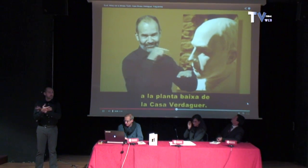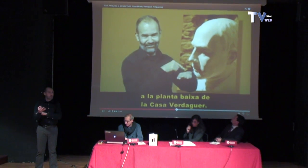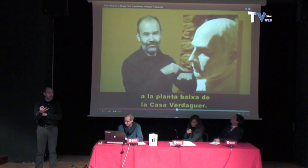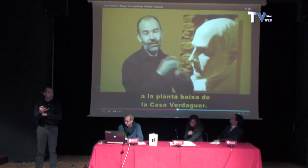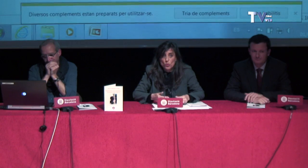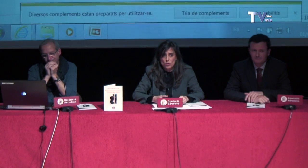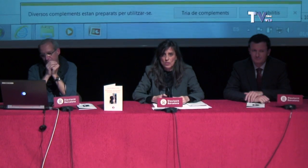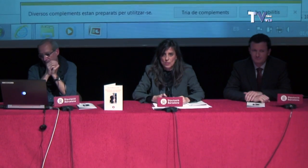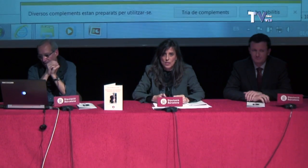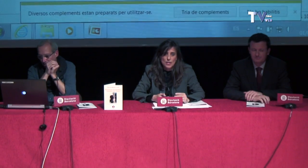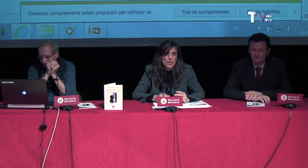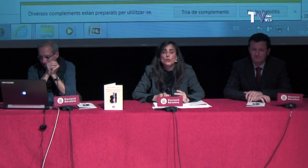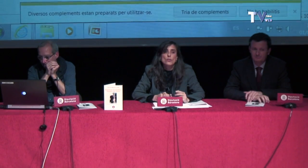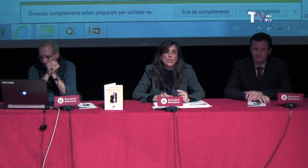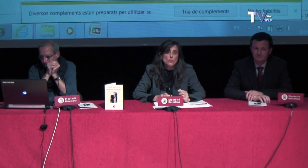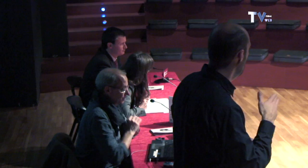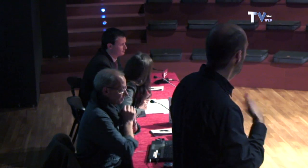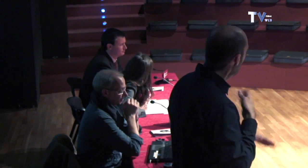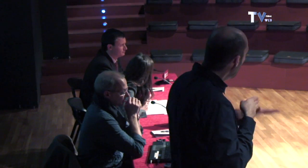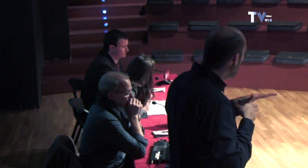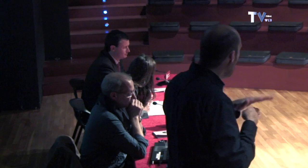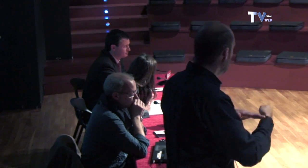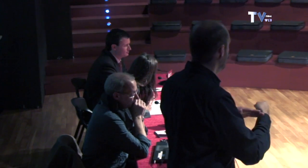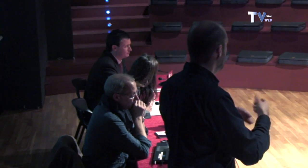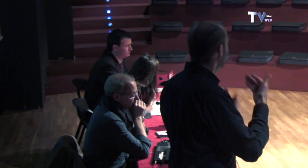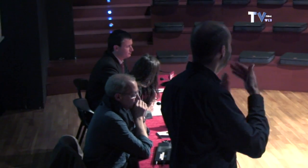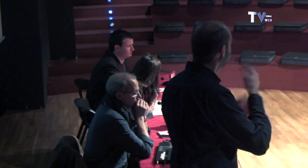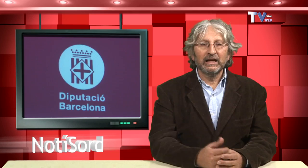diguem-ne... tots els museus. una llengua de signes...